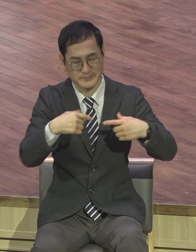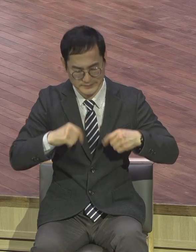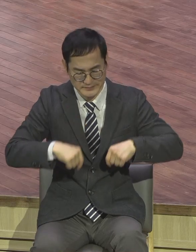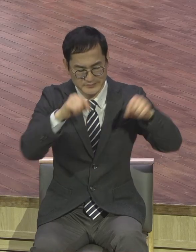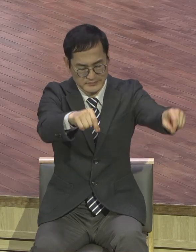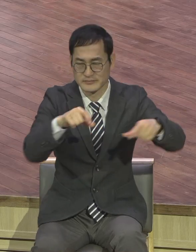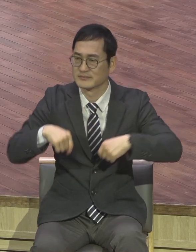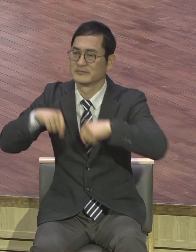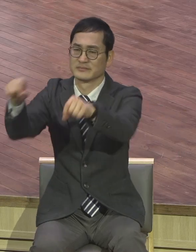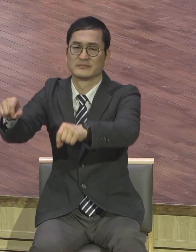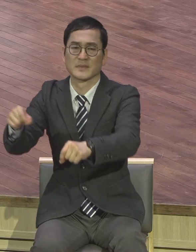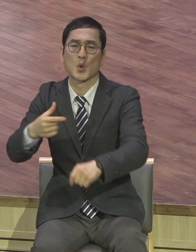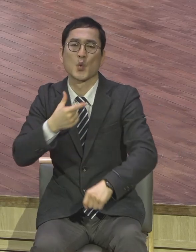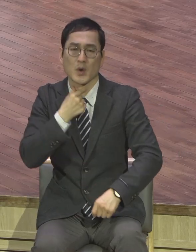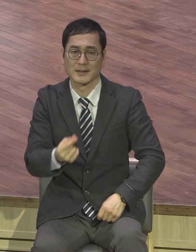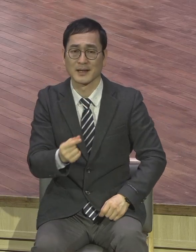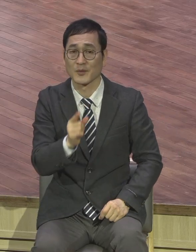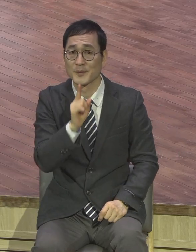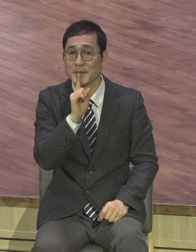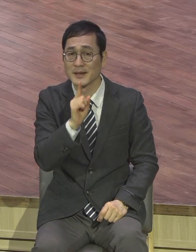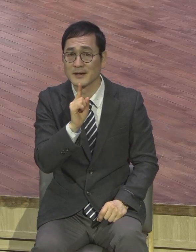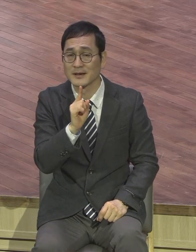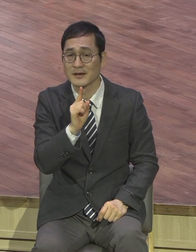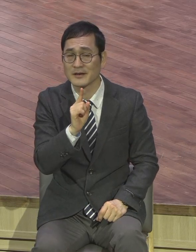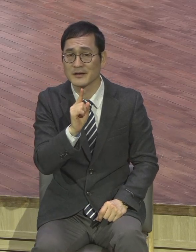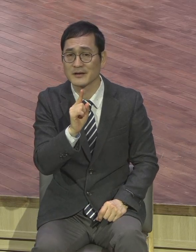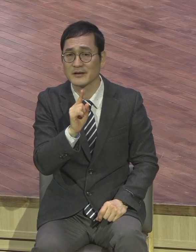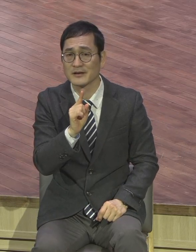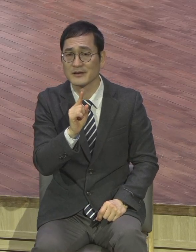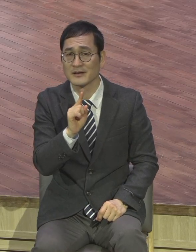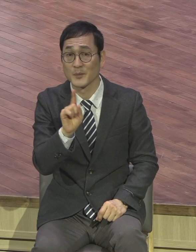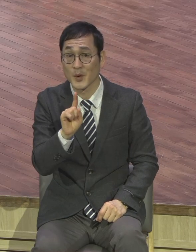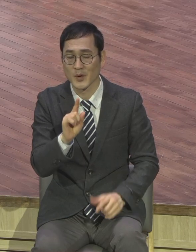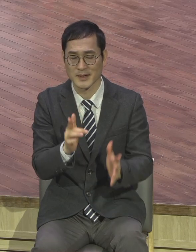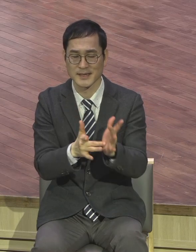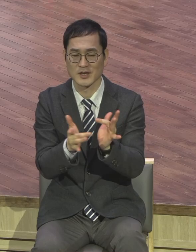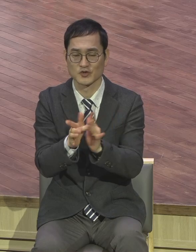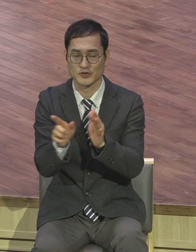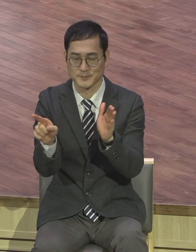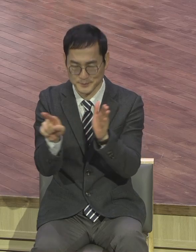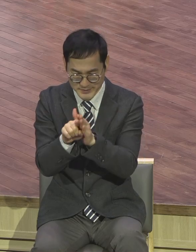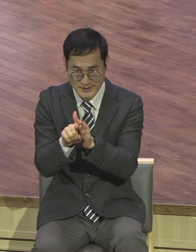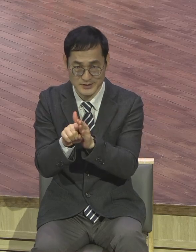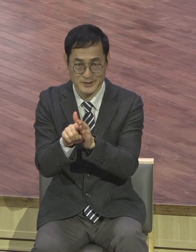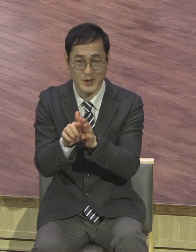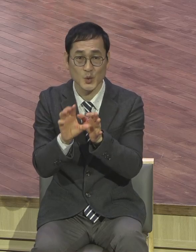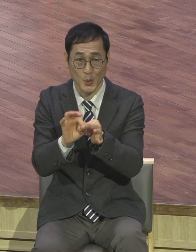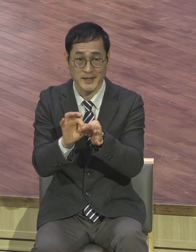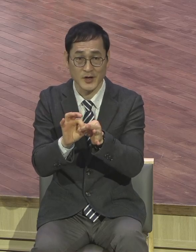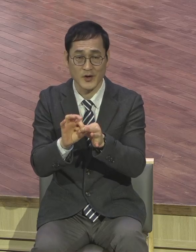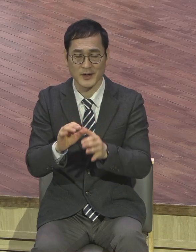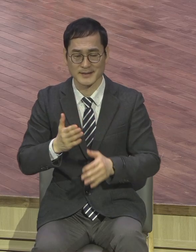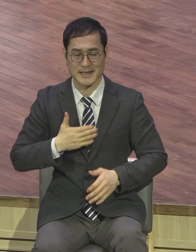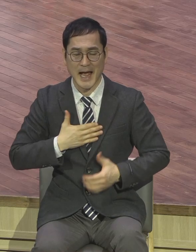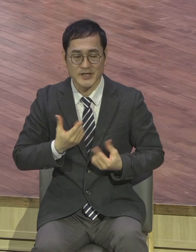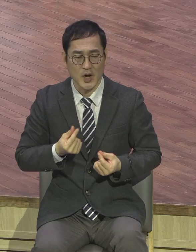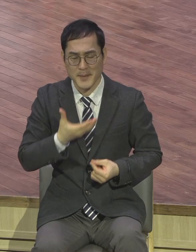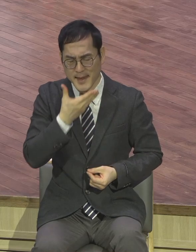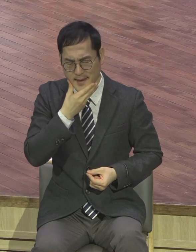이 고백은요 예수 믿는 것으로 인해서 나만큼 행복한 사람 있으면 나와봐라는 얘기